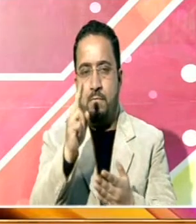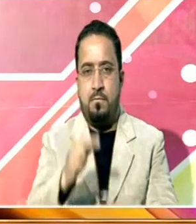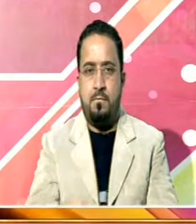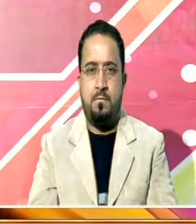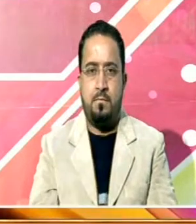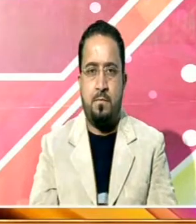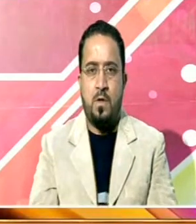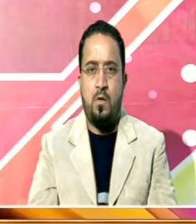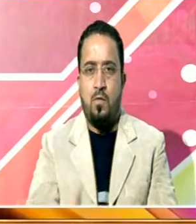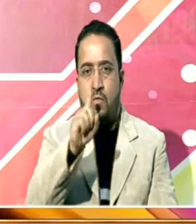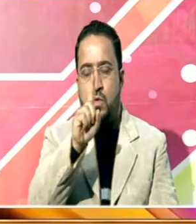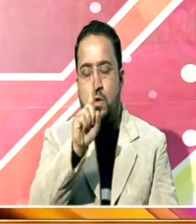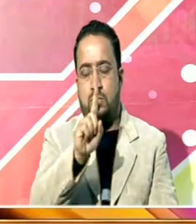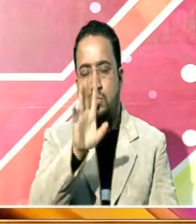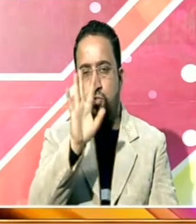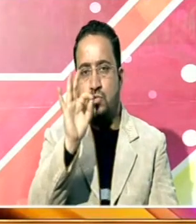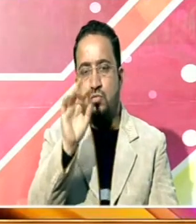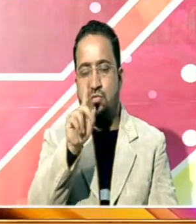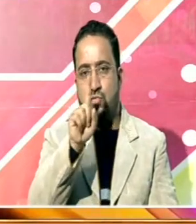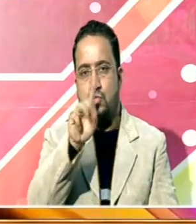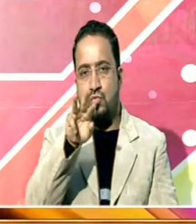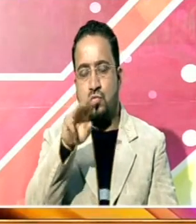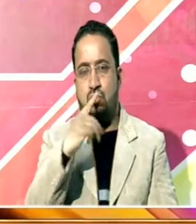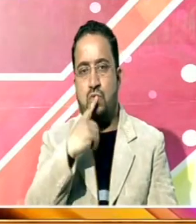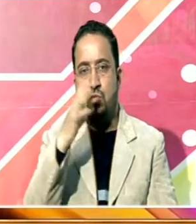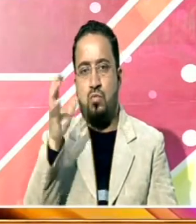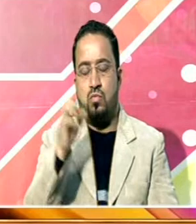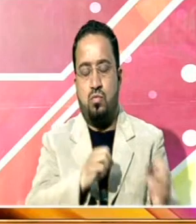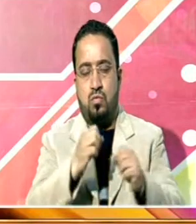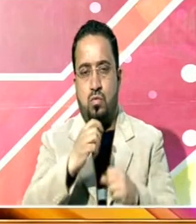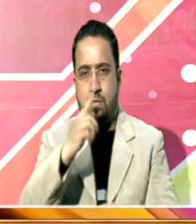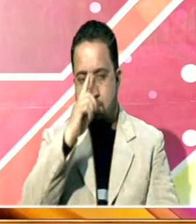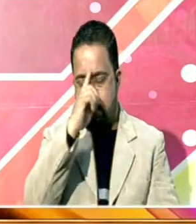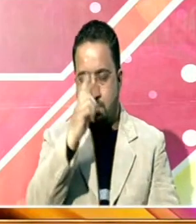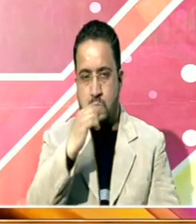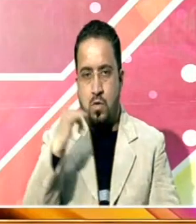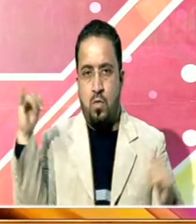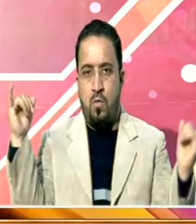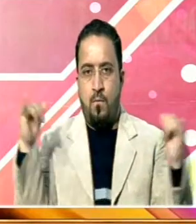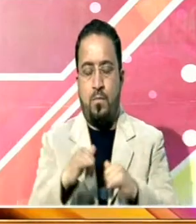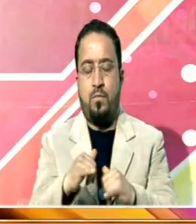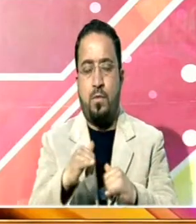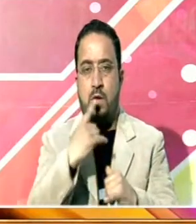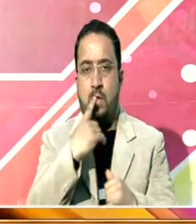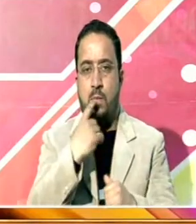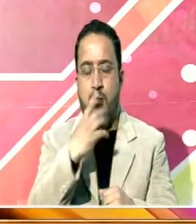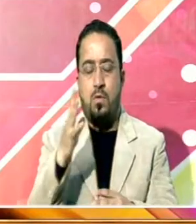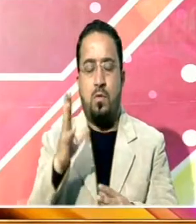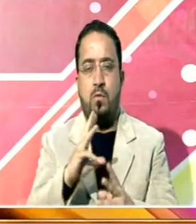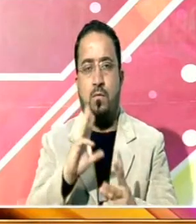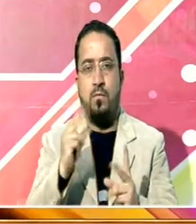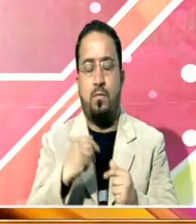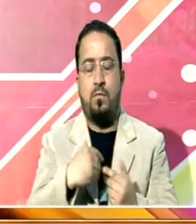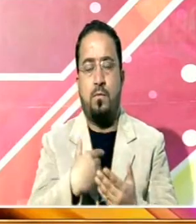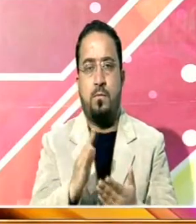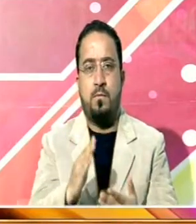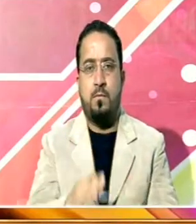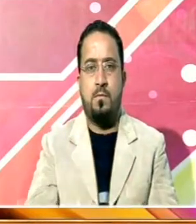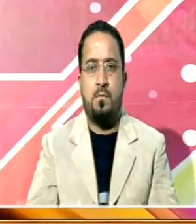ایک ہزار بارتی شہریوں کو رومانیہ اور ہنگری سے پروازوں کے ذریعے ملک واپس لائے جا چکا ہے